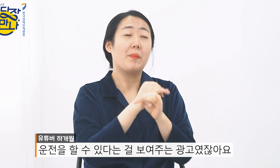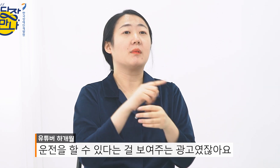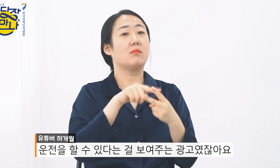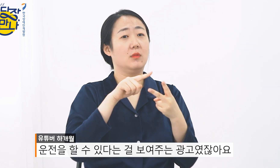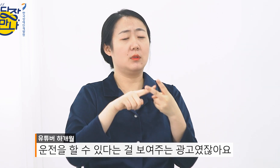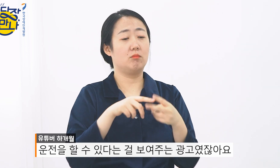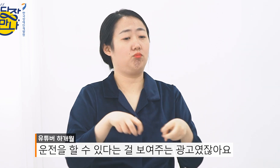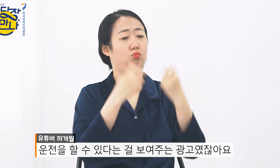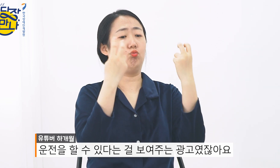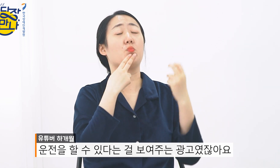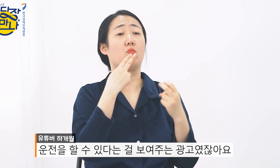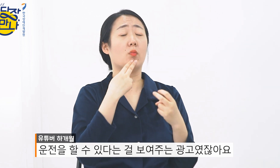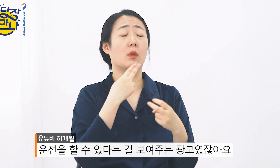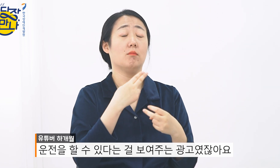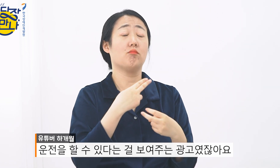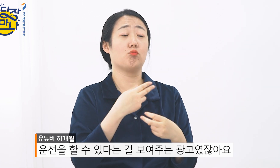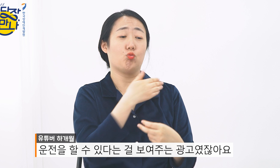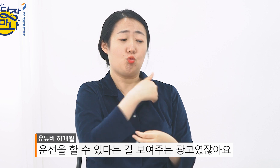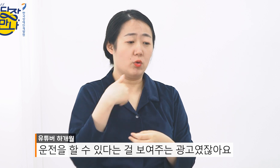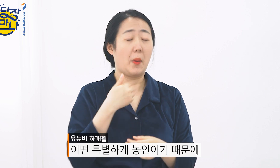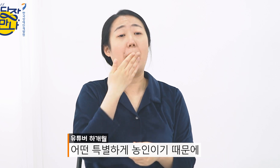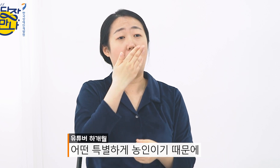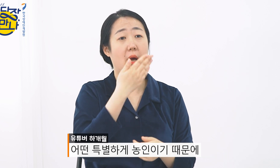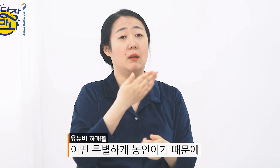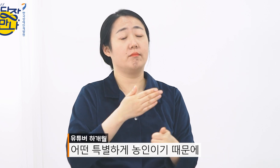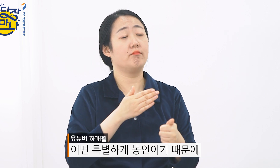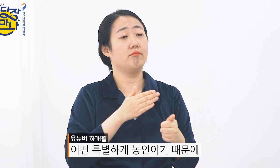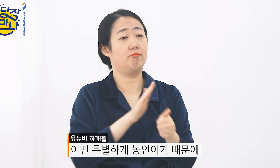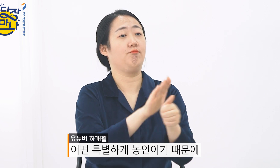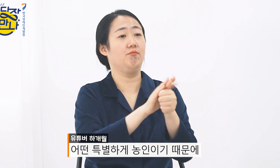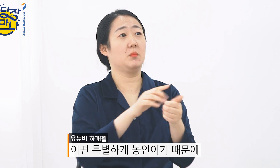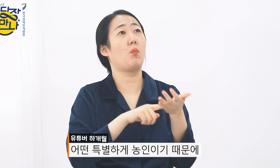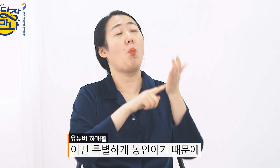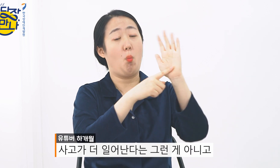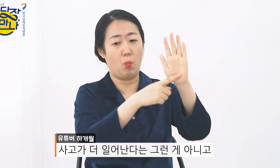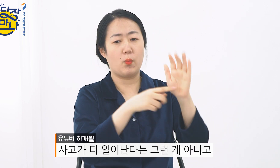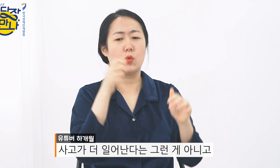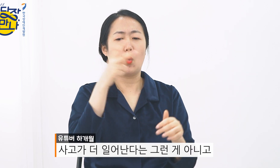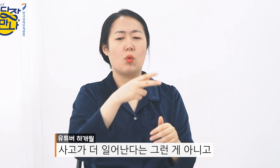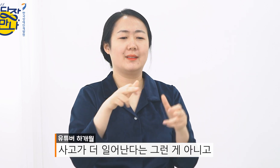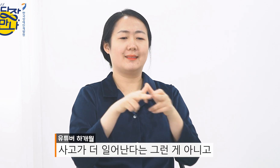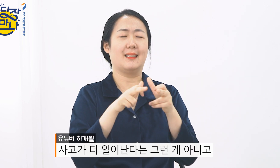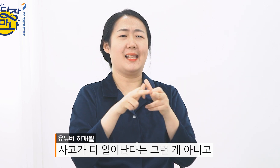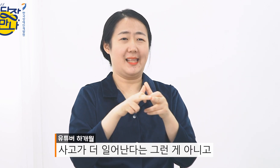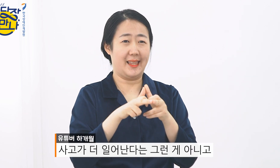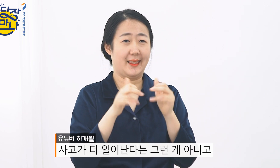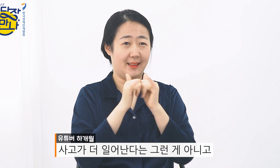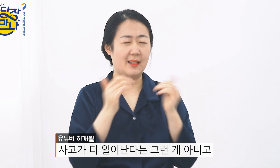광고였잖아요 뭐 어떤 특별하게 농인이기 때문에 사고가 더 일어난다던가 그런게 아니고